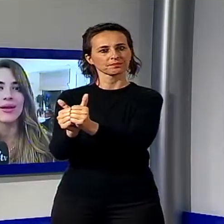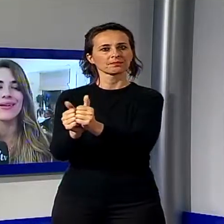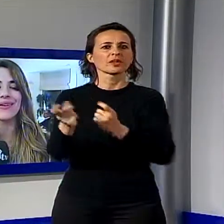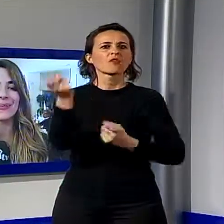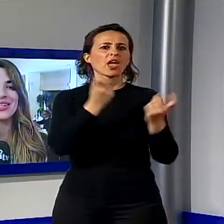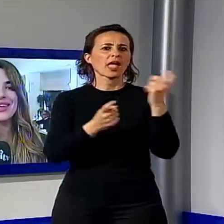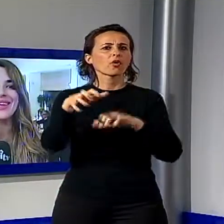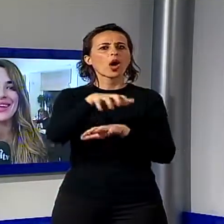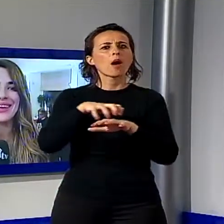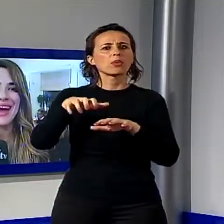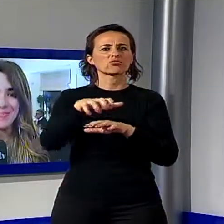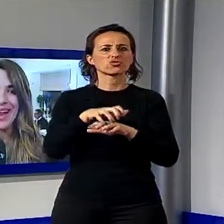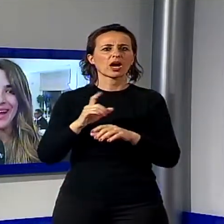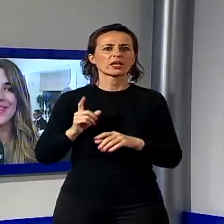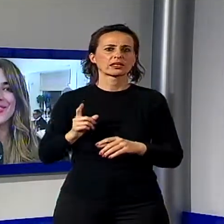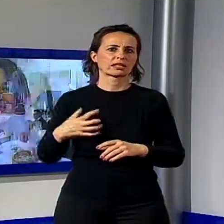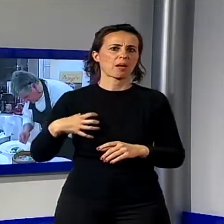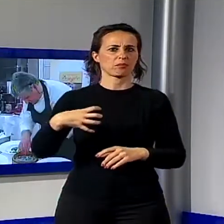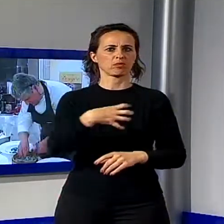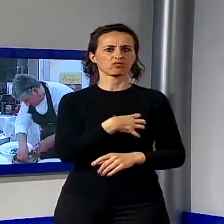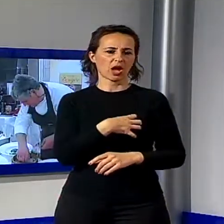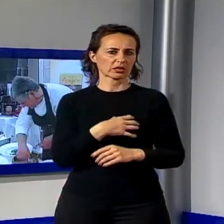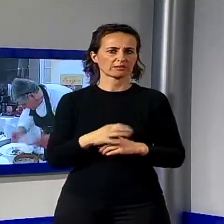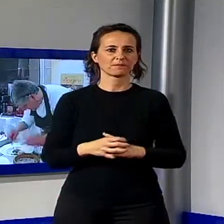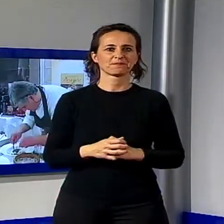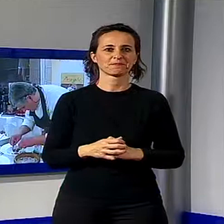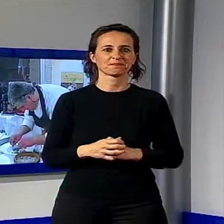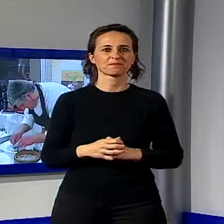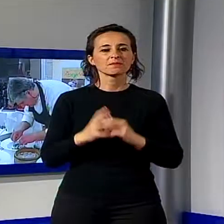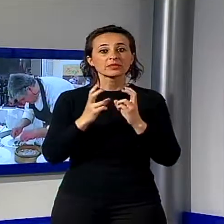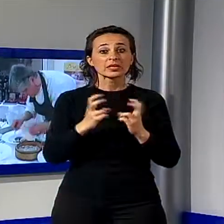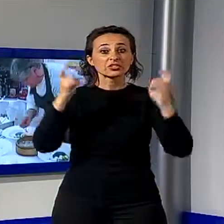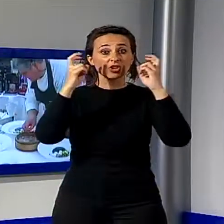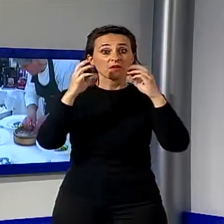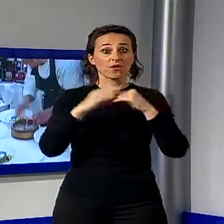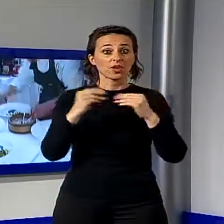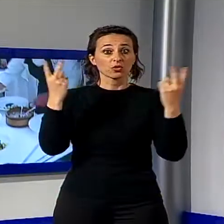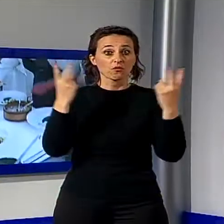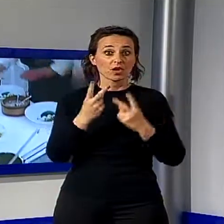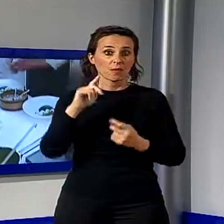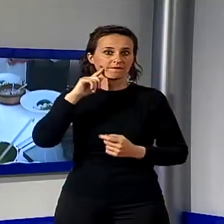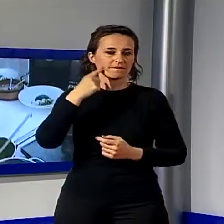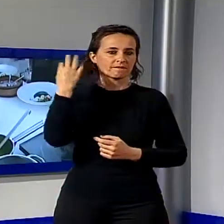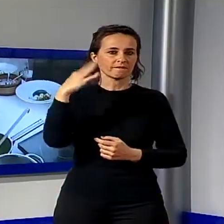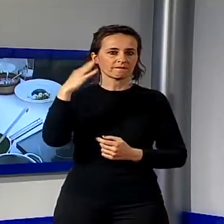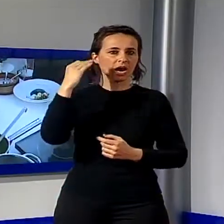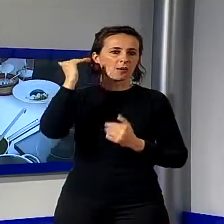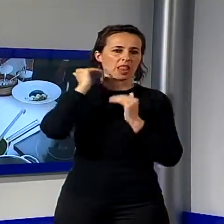presente a Milano. Gli chef hanno realizzato due piatti davvero di altissimo livello, particolarmente apprezzati dalla